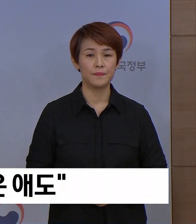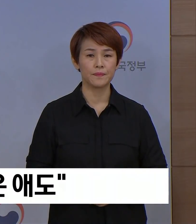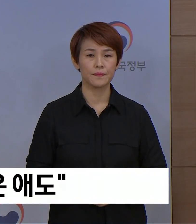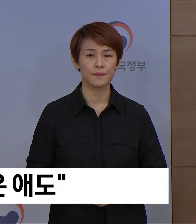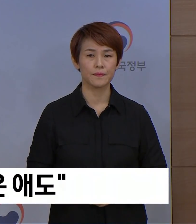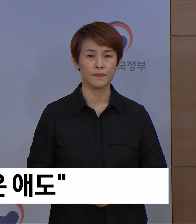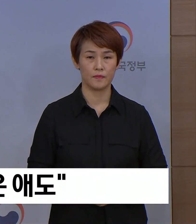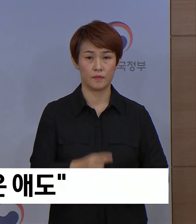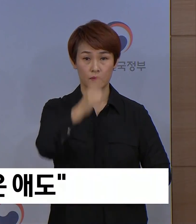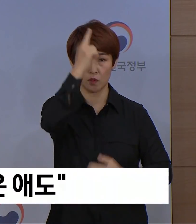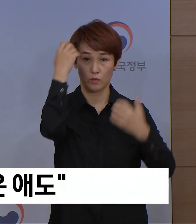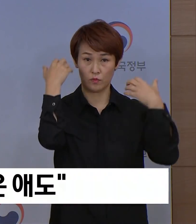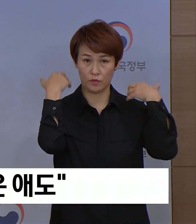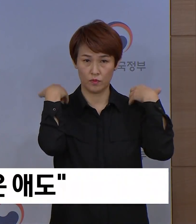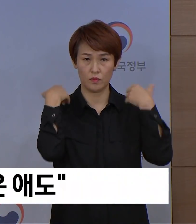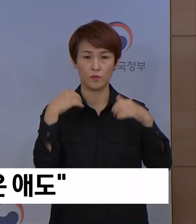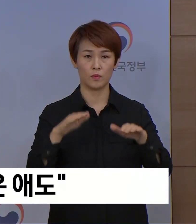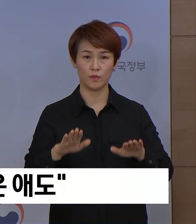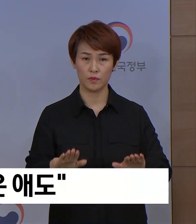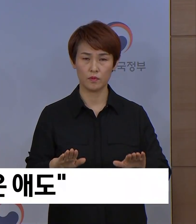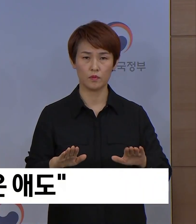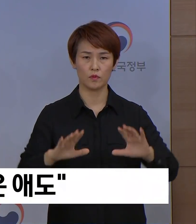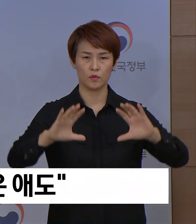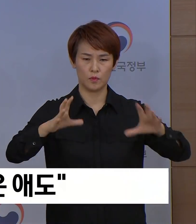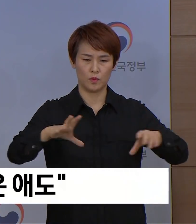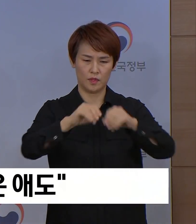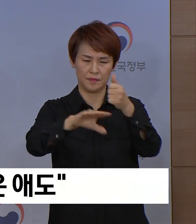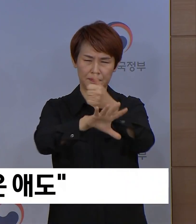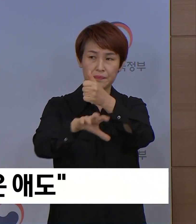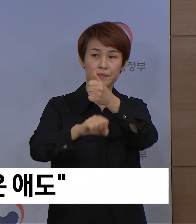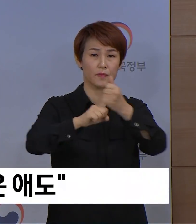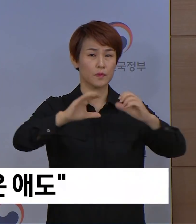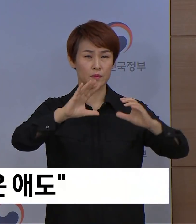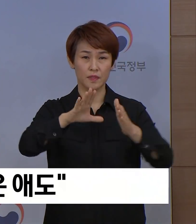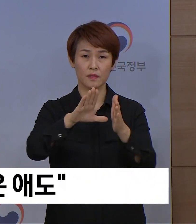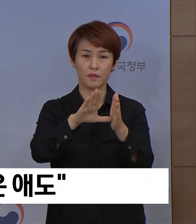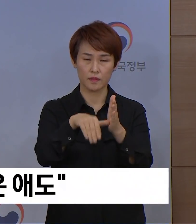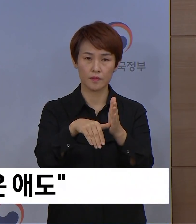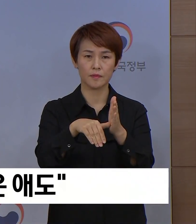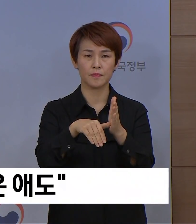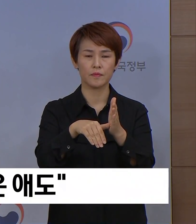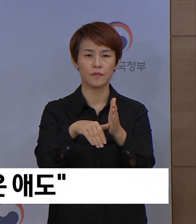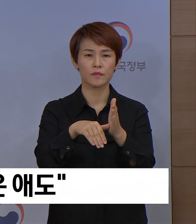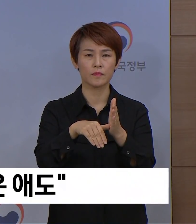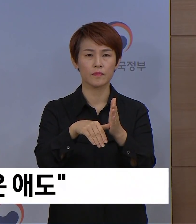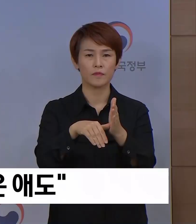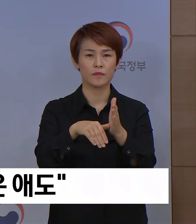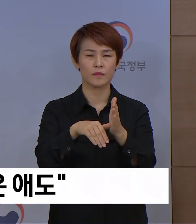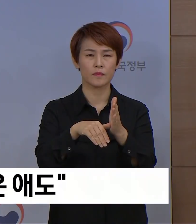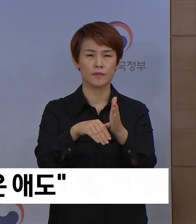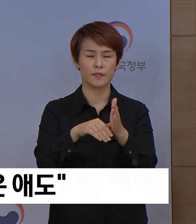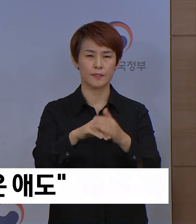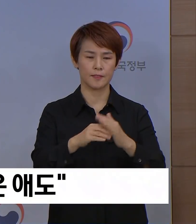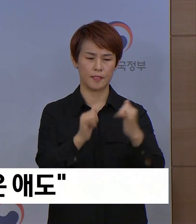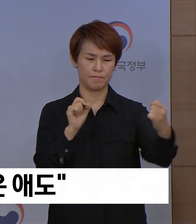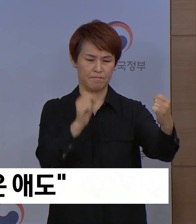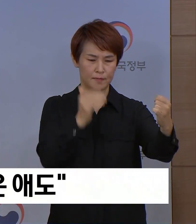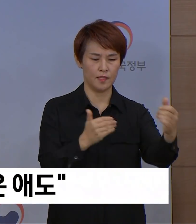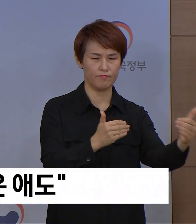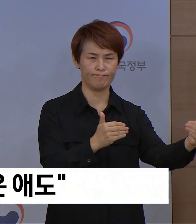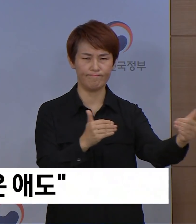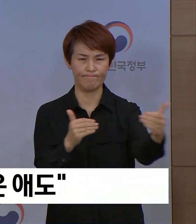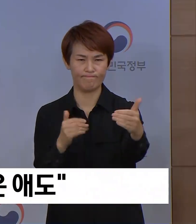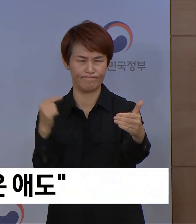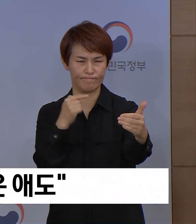정부는 오늘 국무총리 주재로 중대본회의를 개최하여 강화된 사회적 거리두기